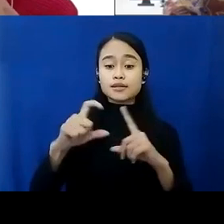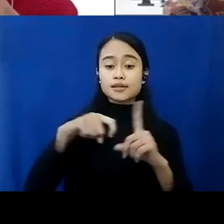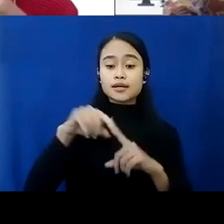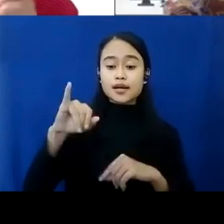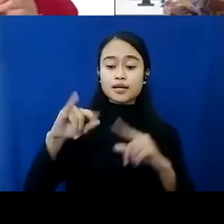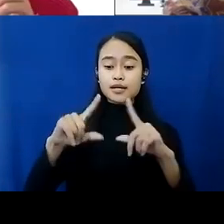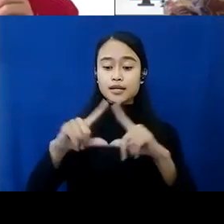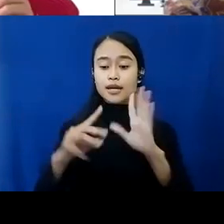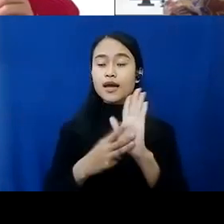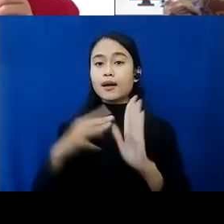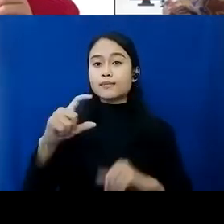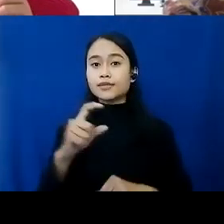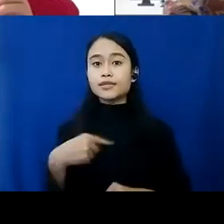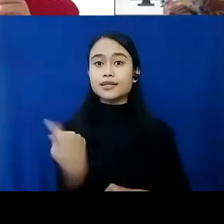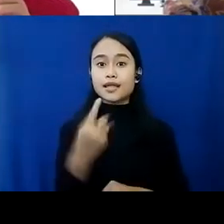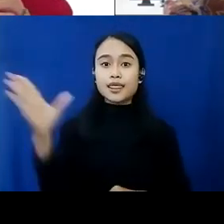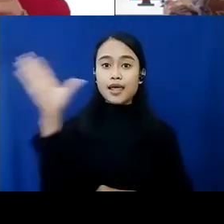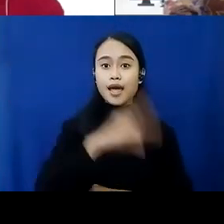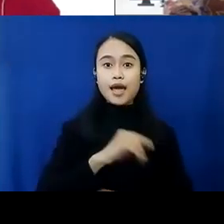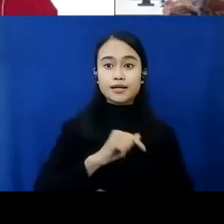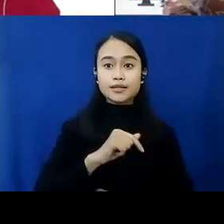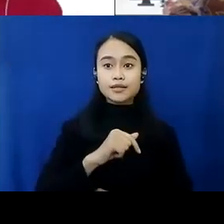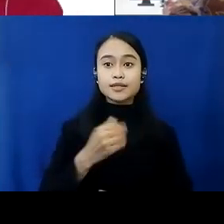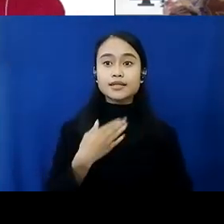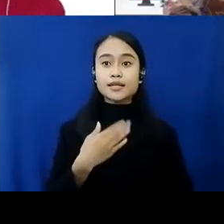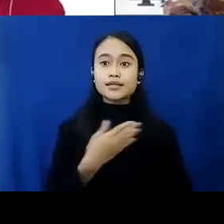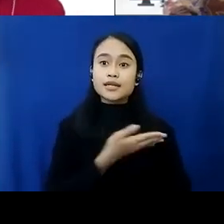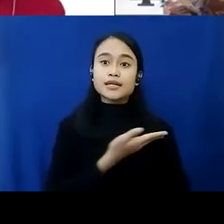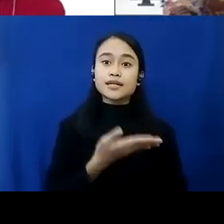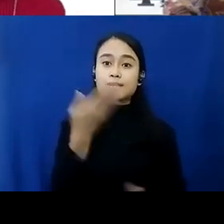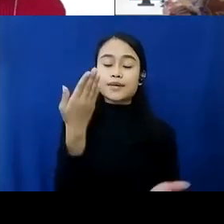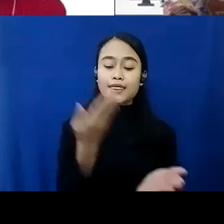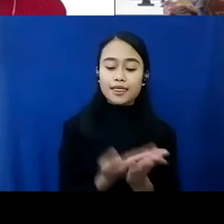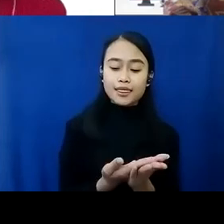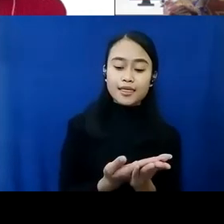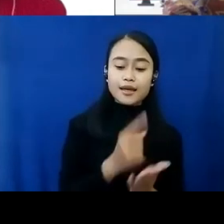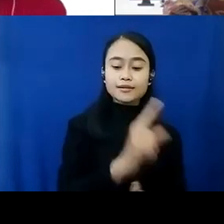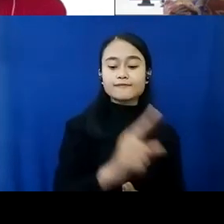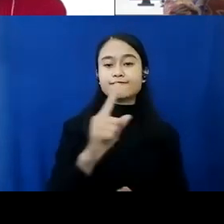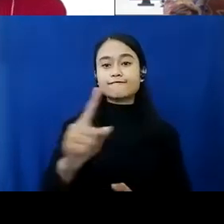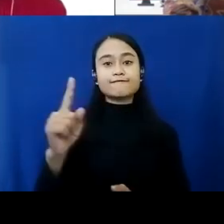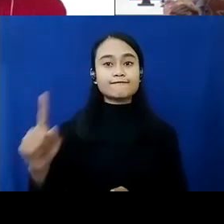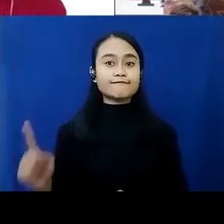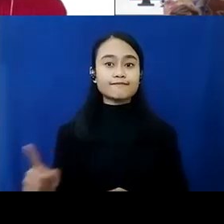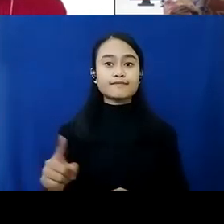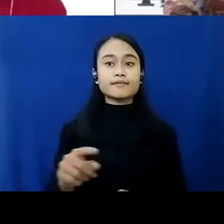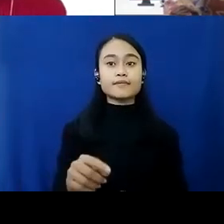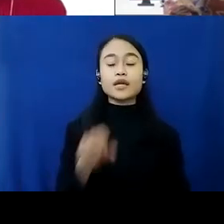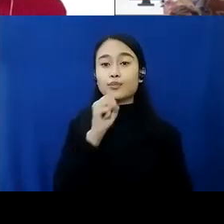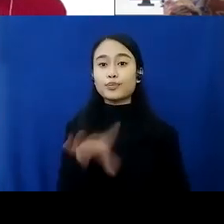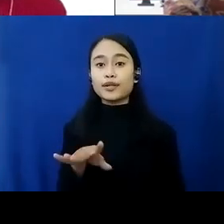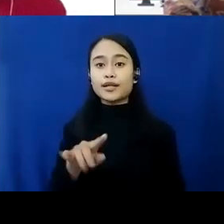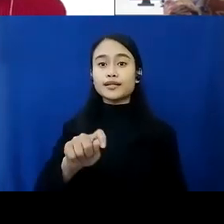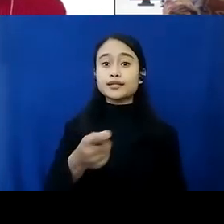untuk acara hari ini saya ingin meminta masing-masing narasumber untuk menyampaikan kata